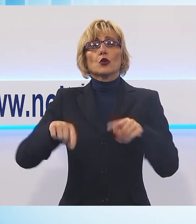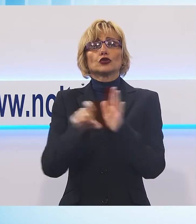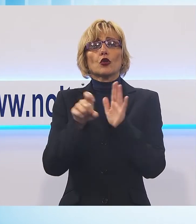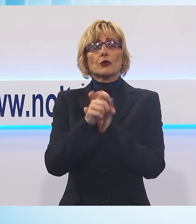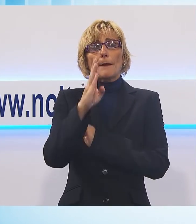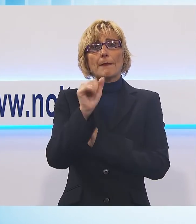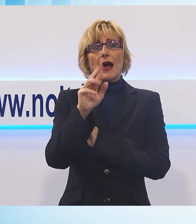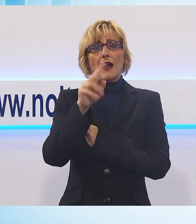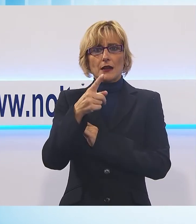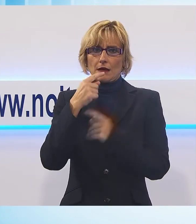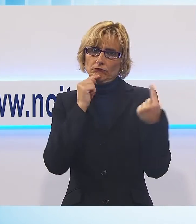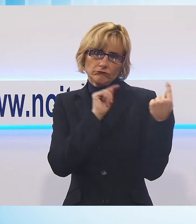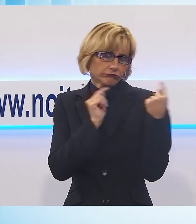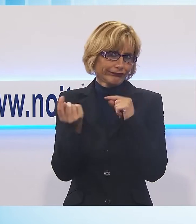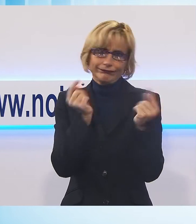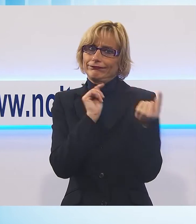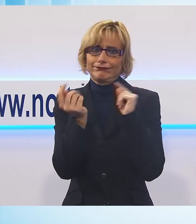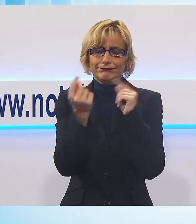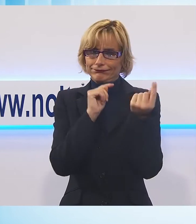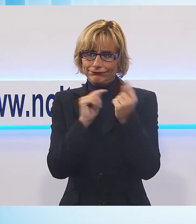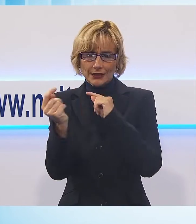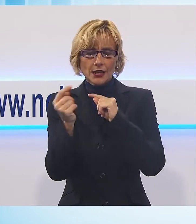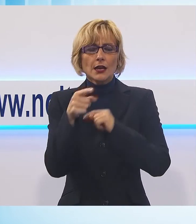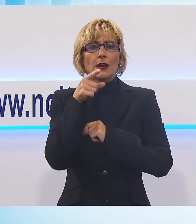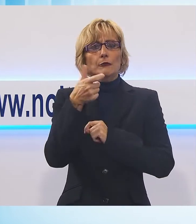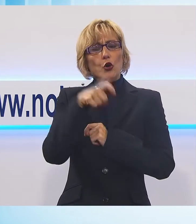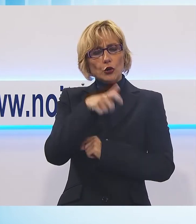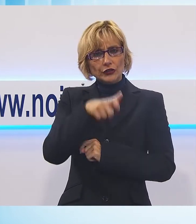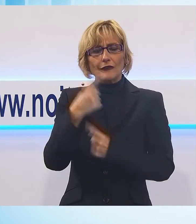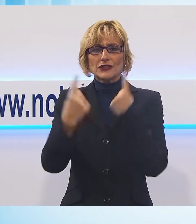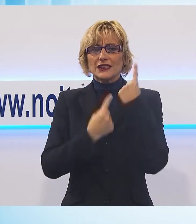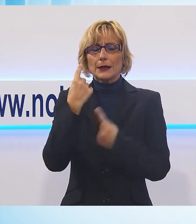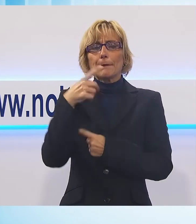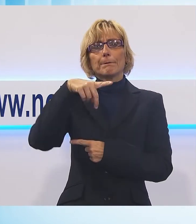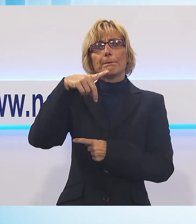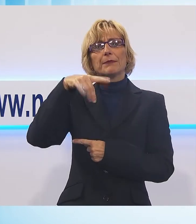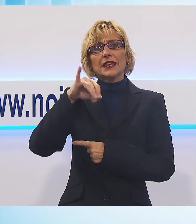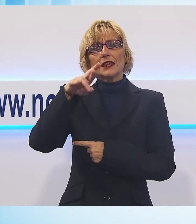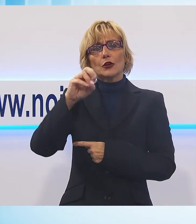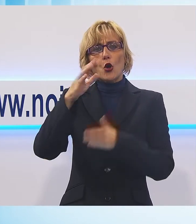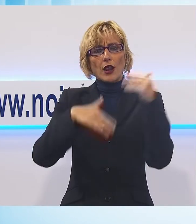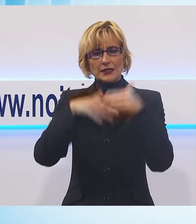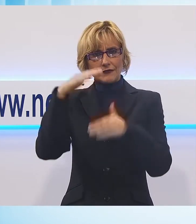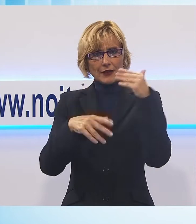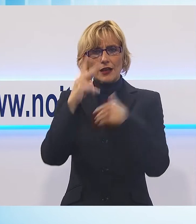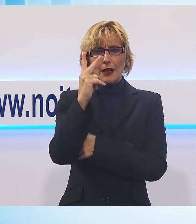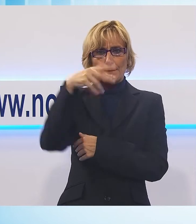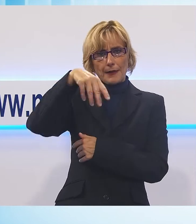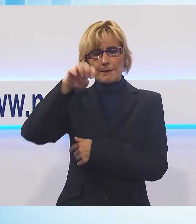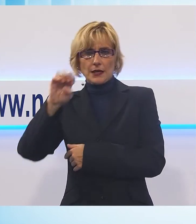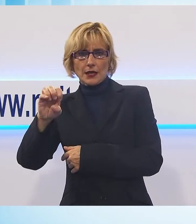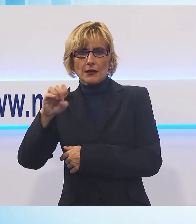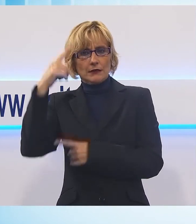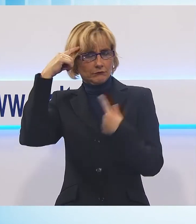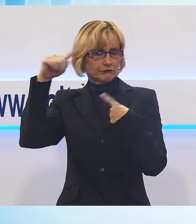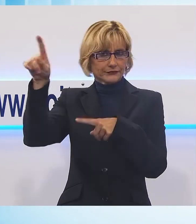a Varga come del resto si poteva facilmente prevedere per quanto riguarda la vicenda del pirogassificatore della KME Luca